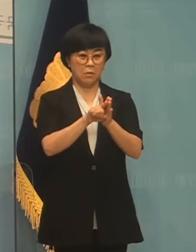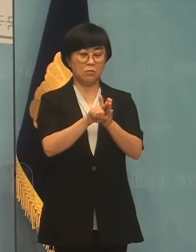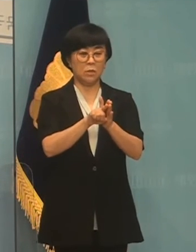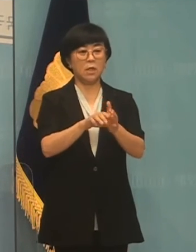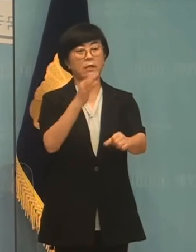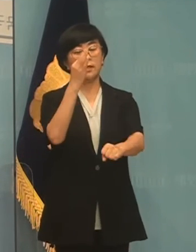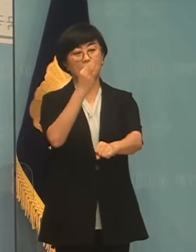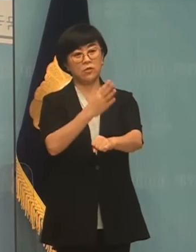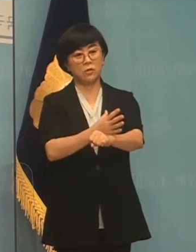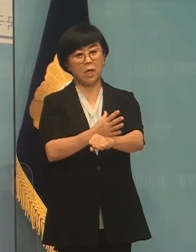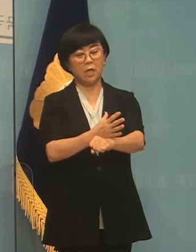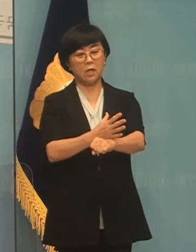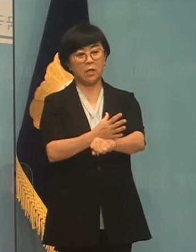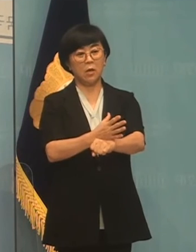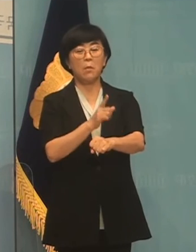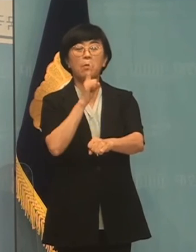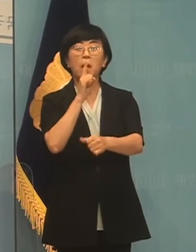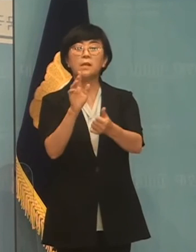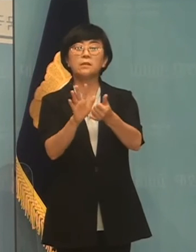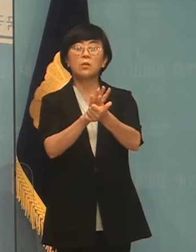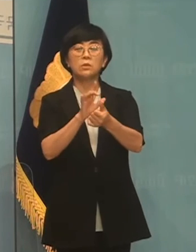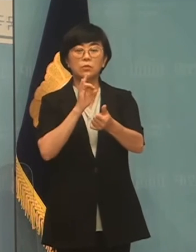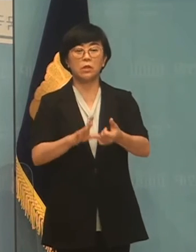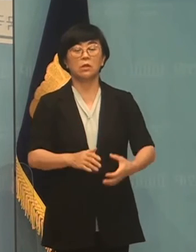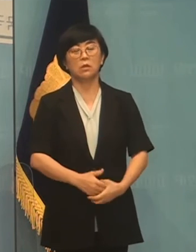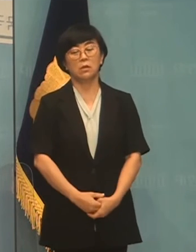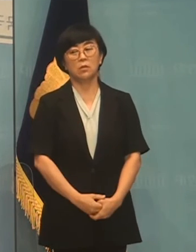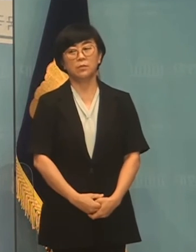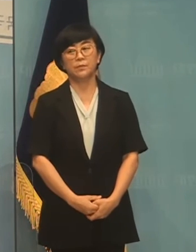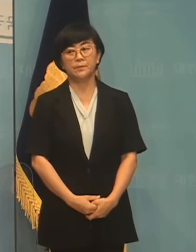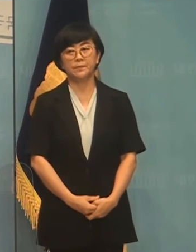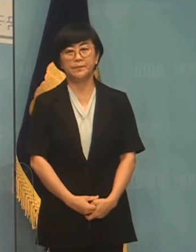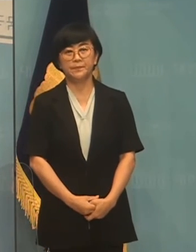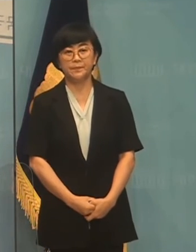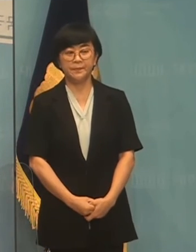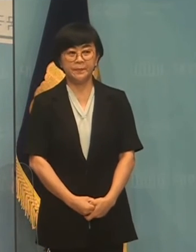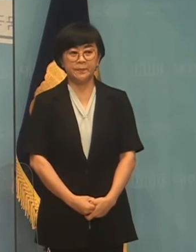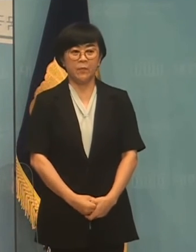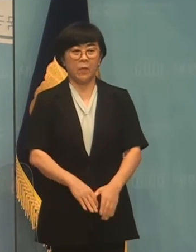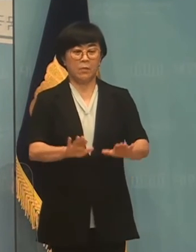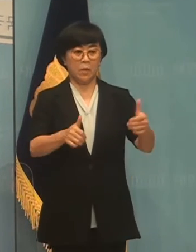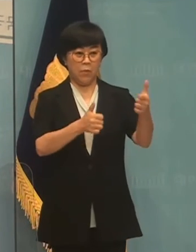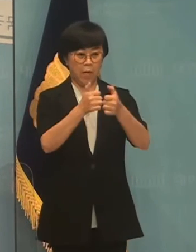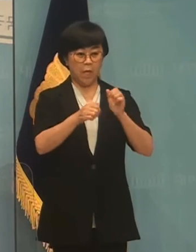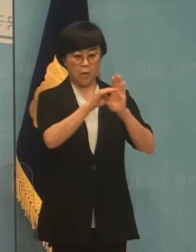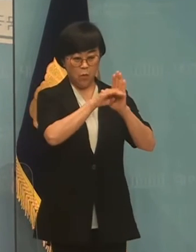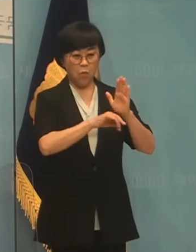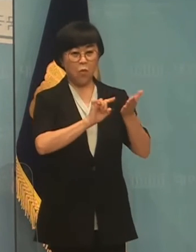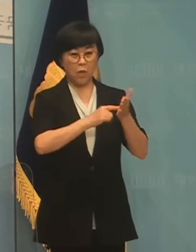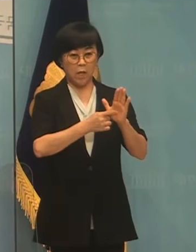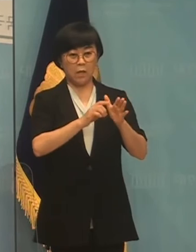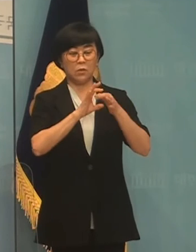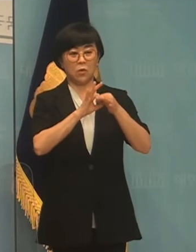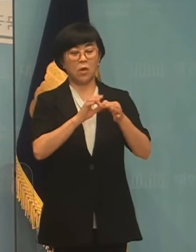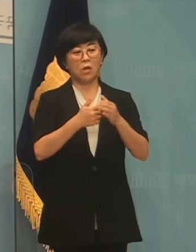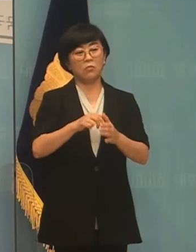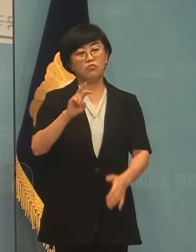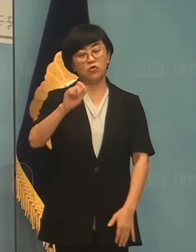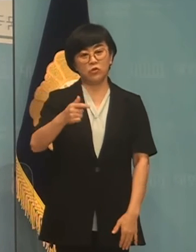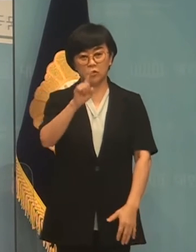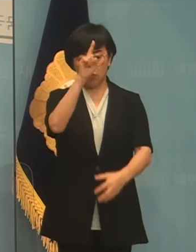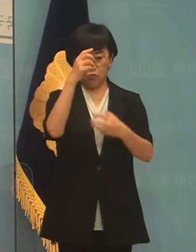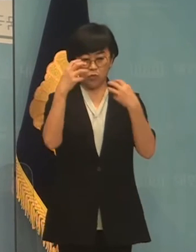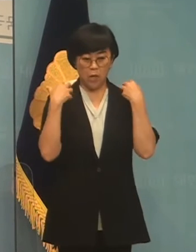단순한 립스터비스에 불과했다고 생각합니다. 이번 대회로 관계를 통해 문재인